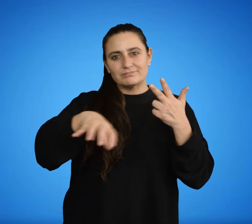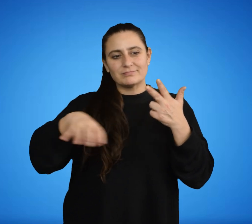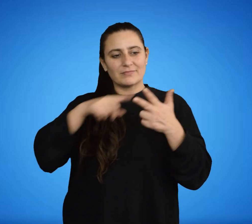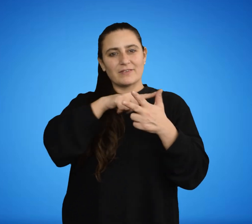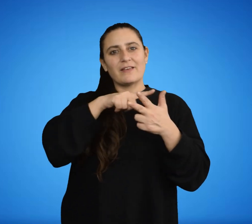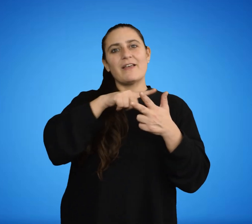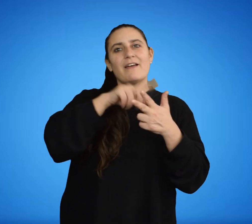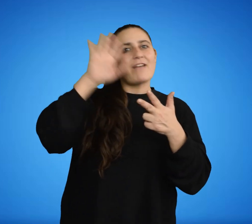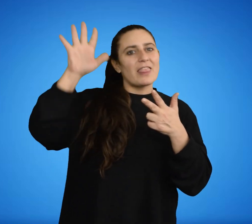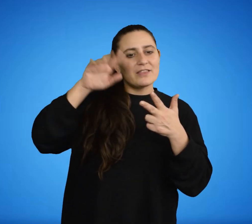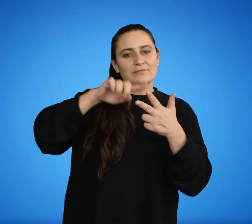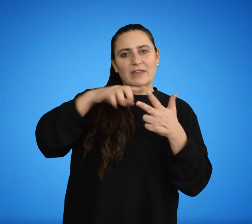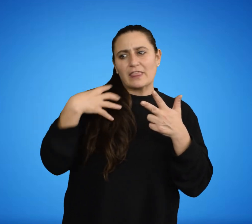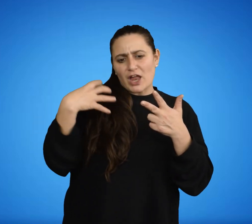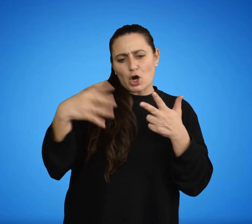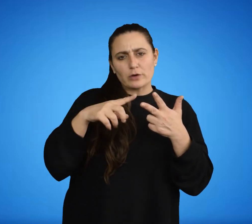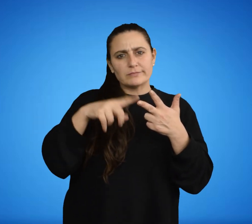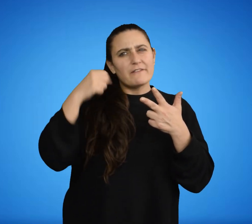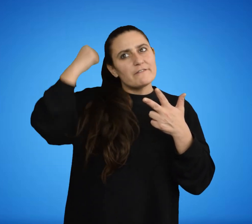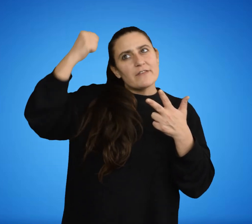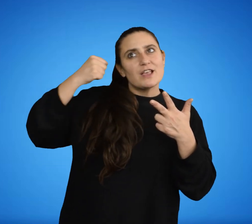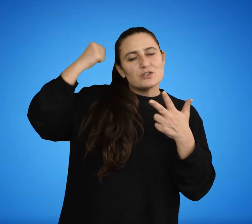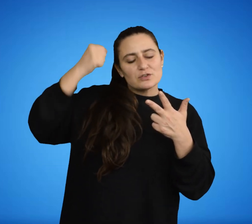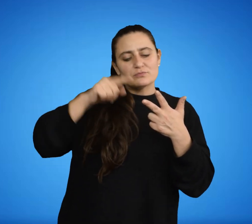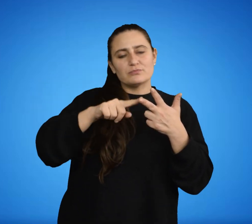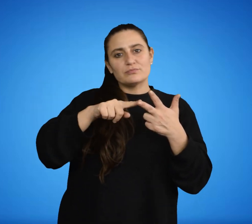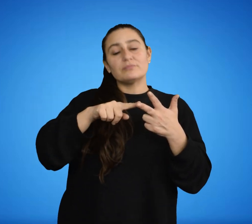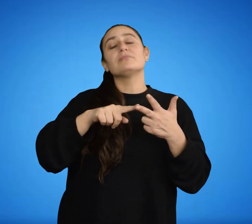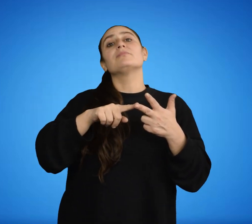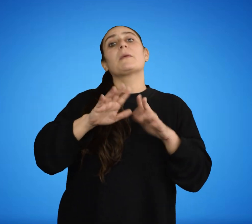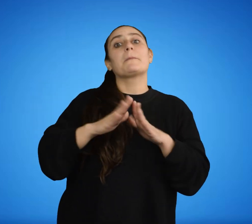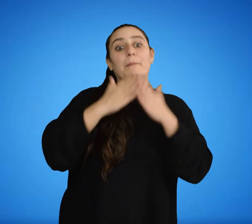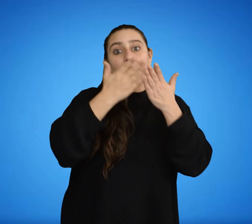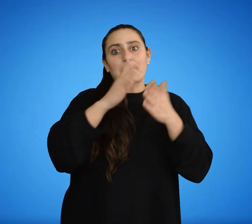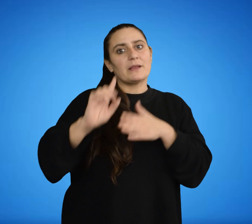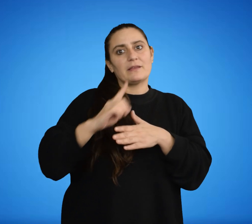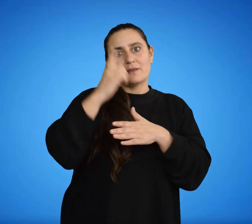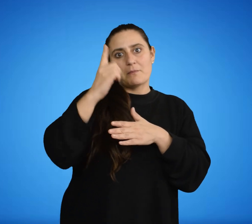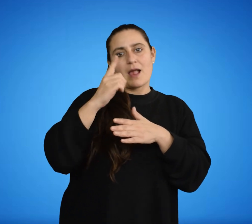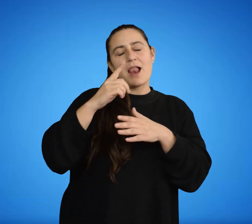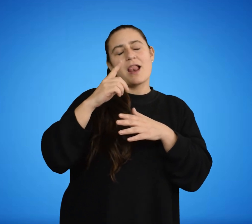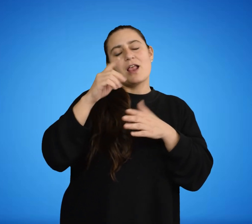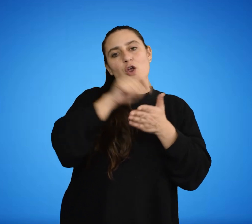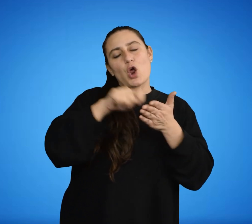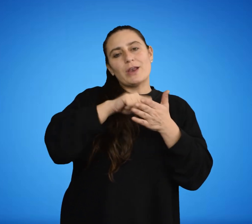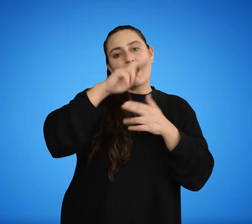Fantástico, Terror y Ciencia Ficción Obra principal, Crónicas Marcianas,